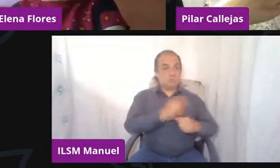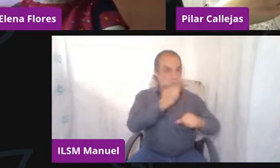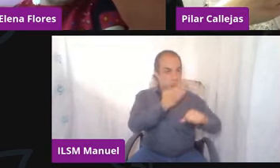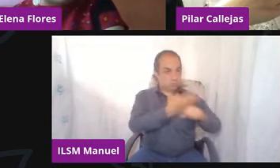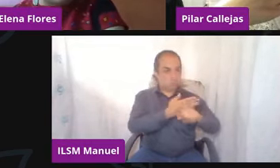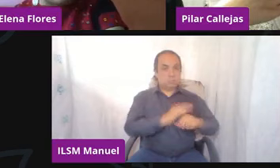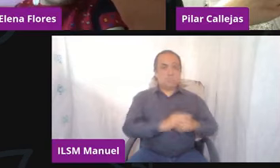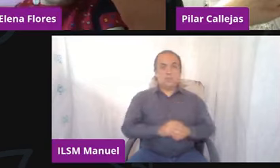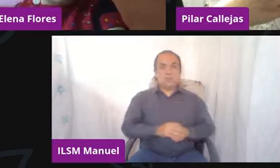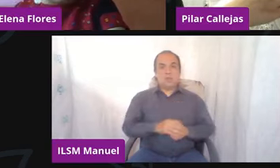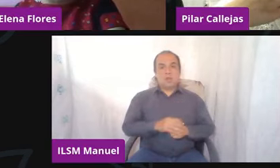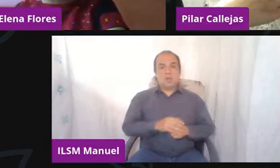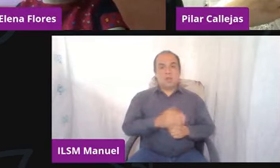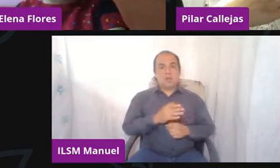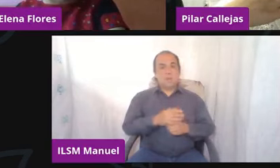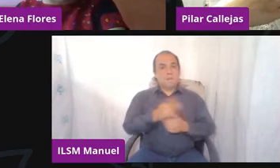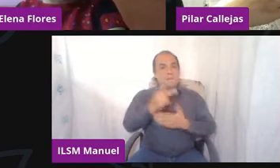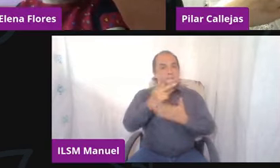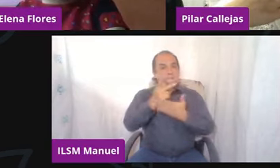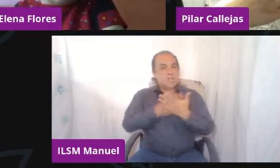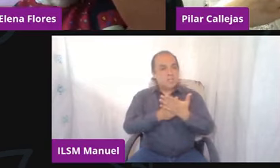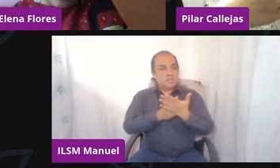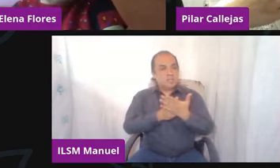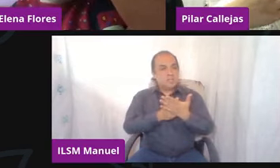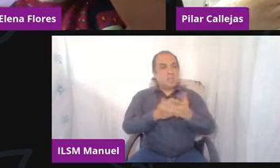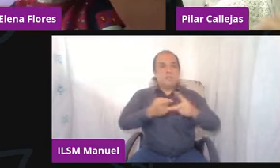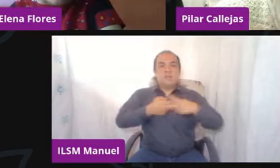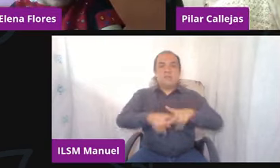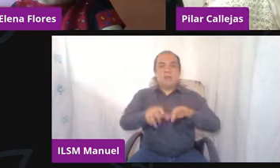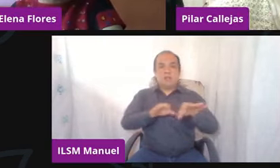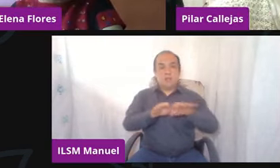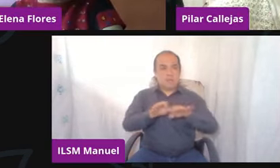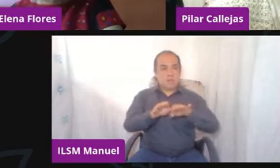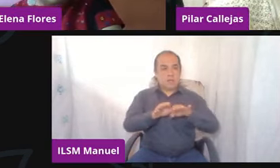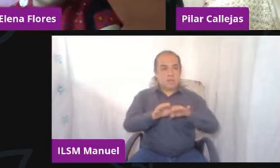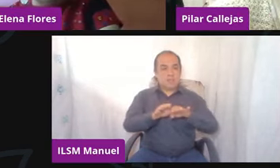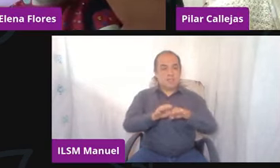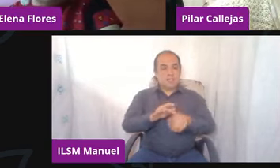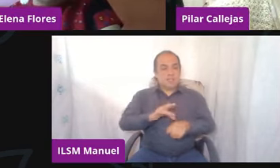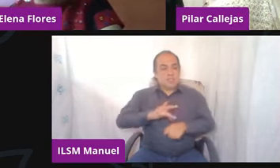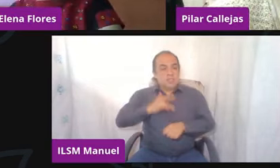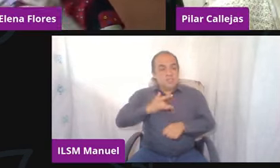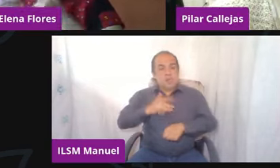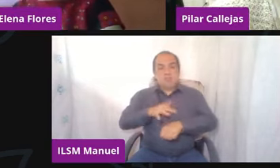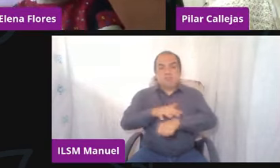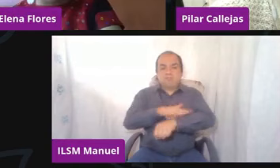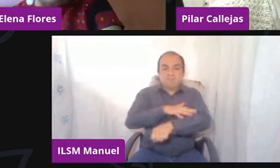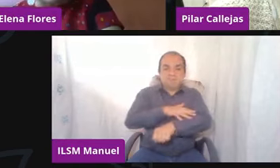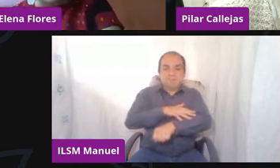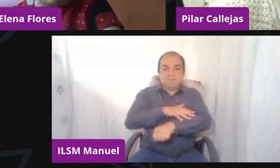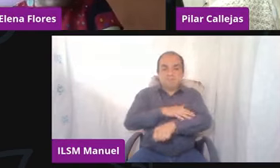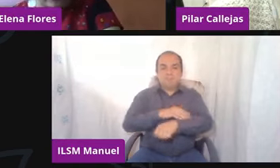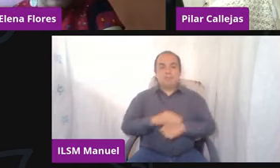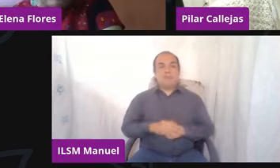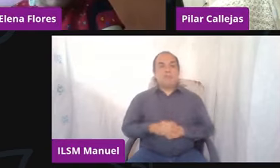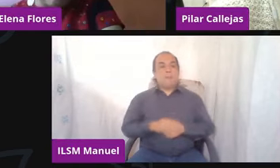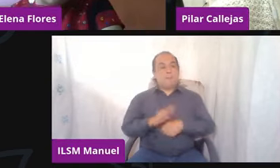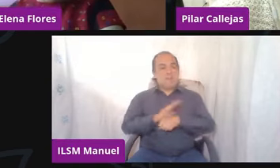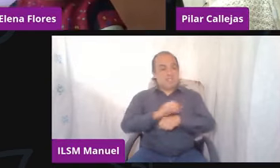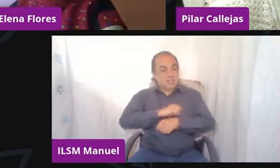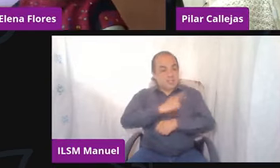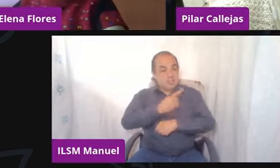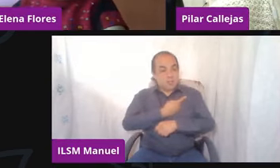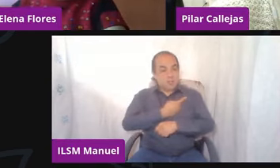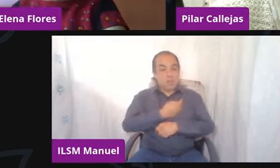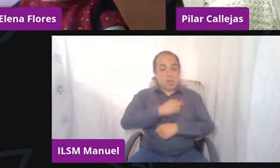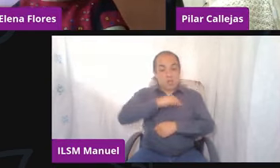empezar a trabajar con el estado emocional, mental de bienestar y de salud de nosotras y nosotros mismos